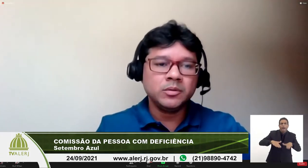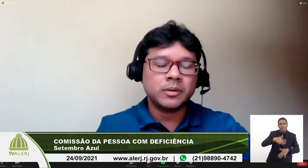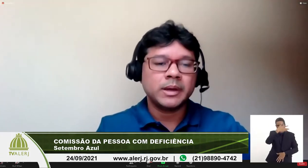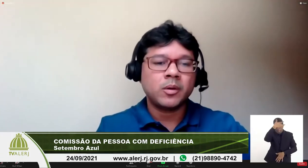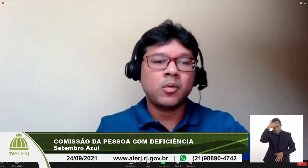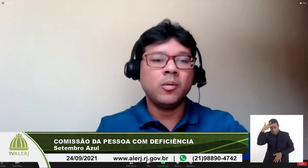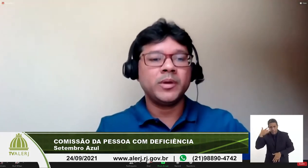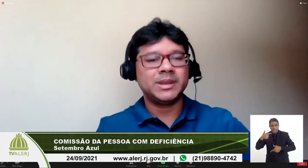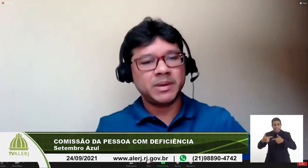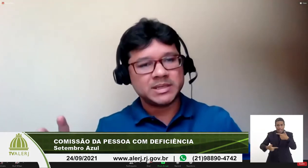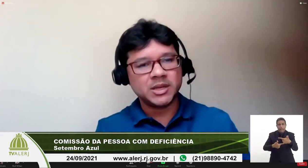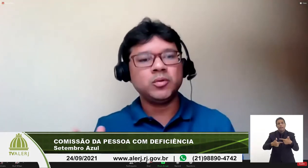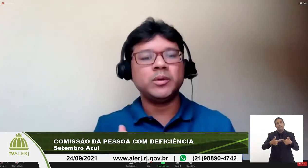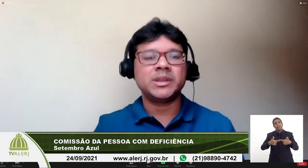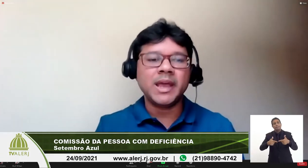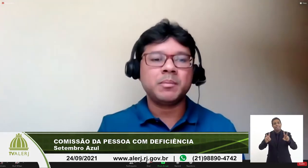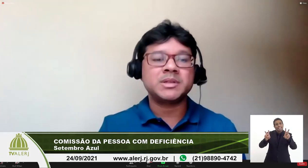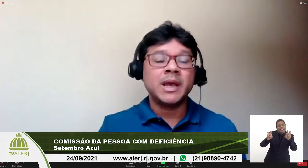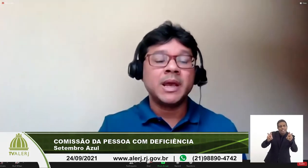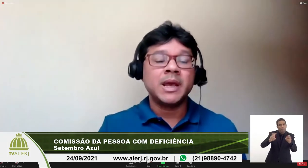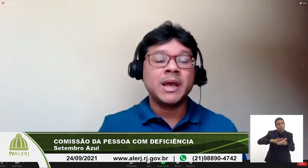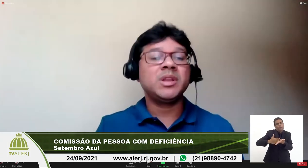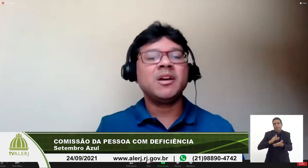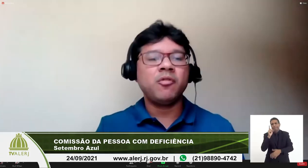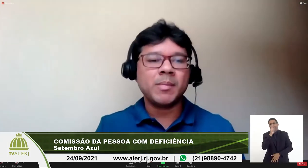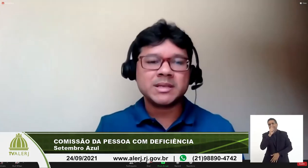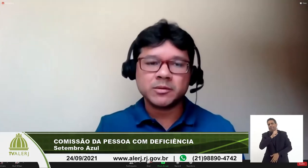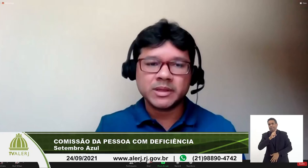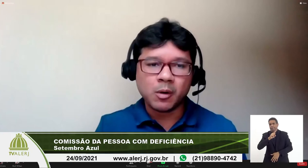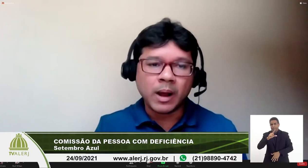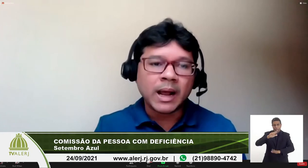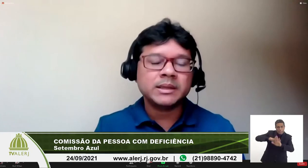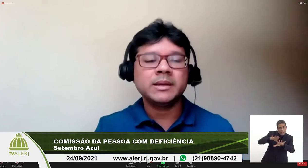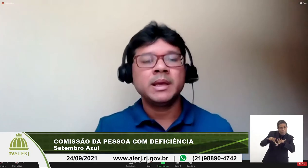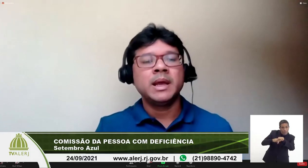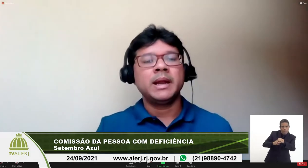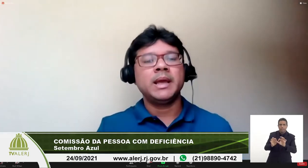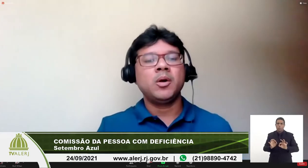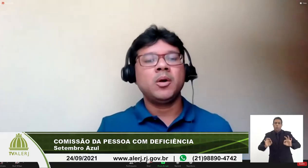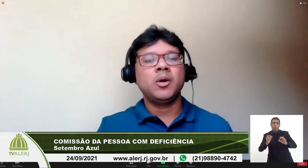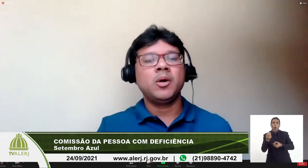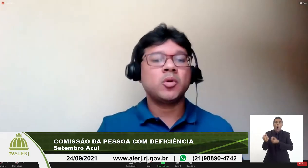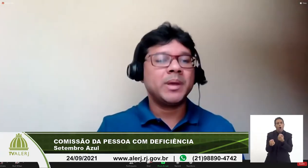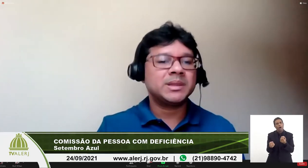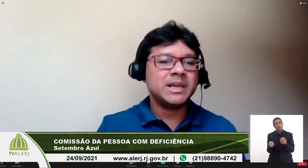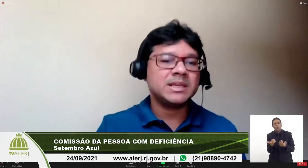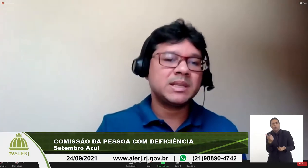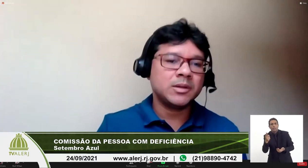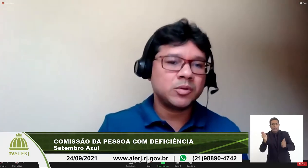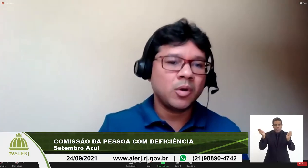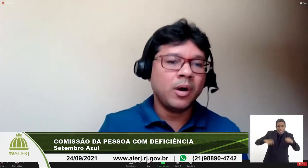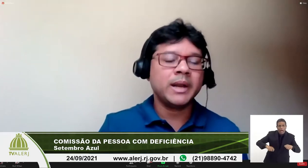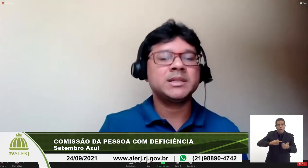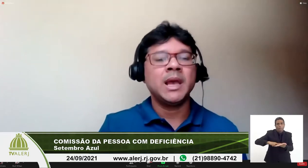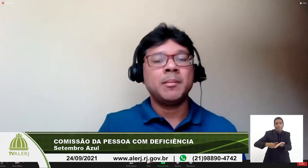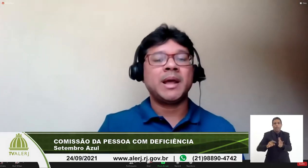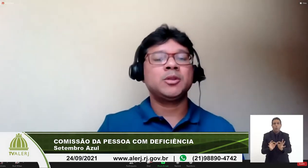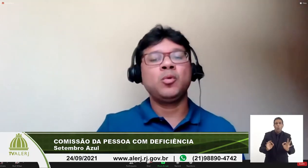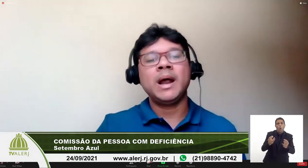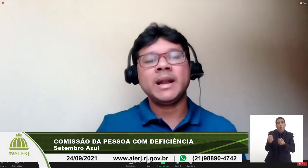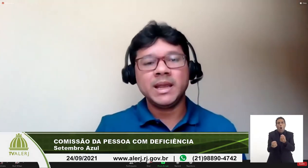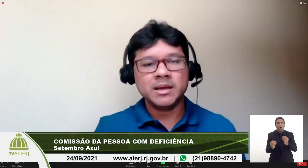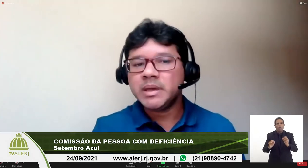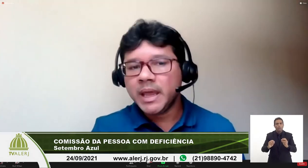atuando como PC ou do intérprete mas não tem a formação adequada ou não tem as competências tradutórias